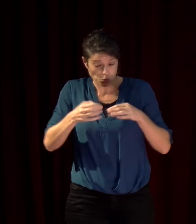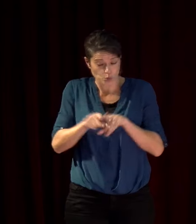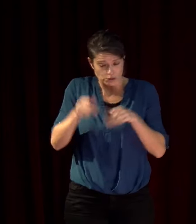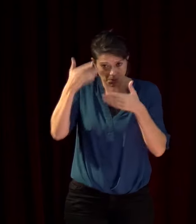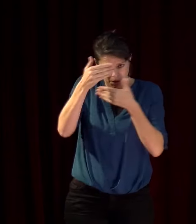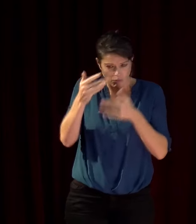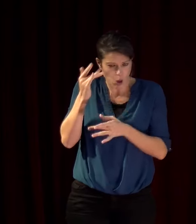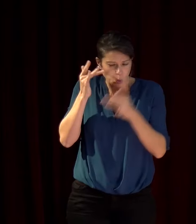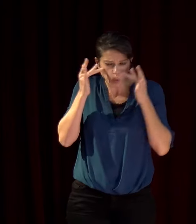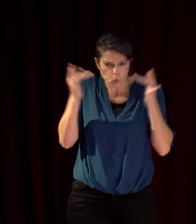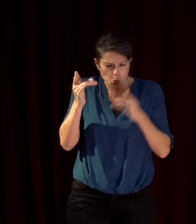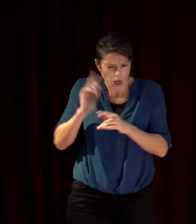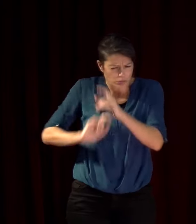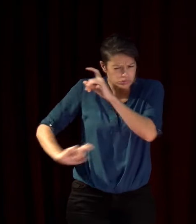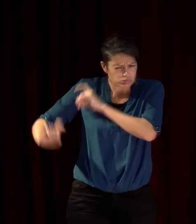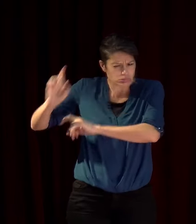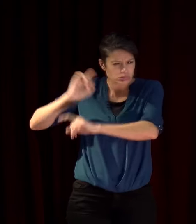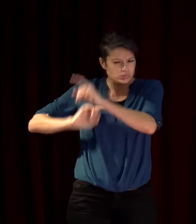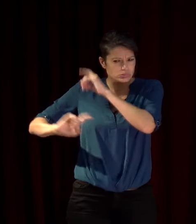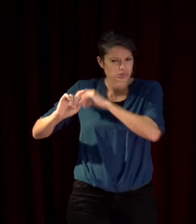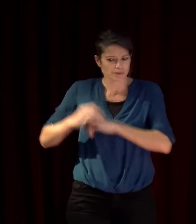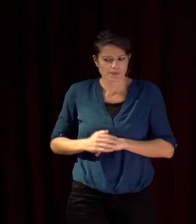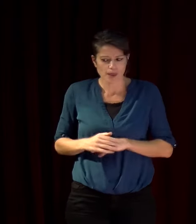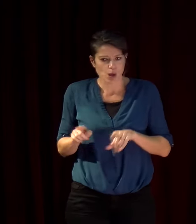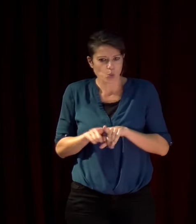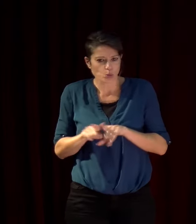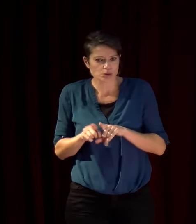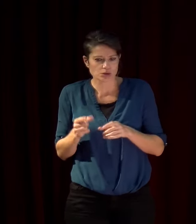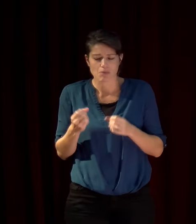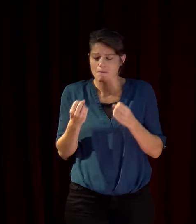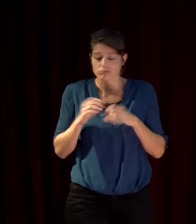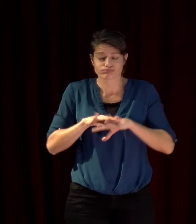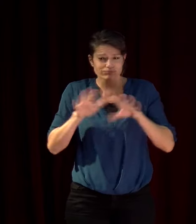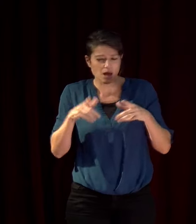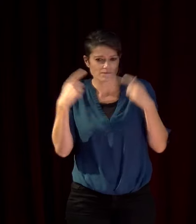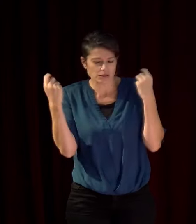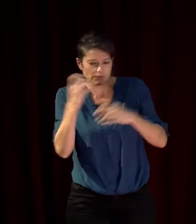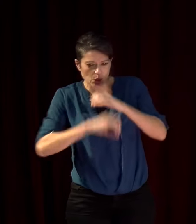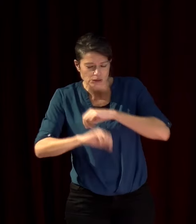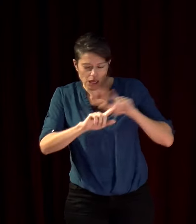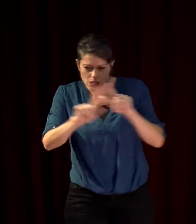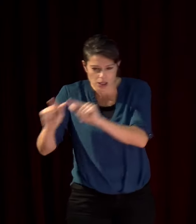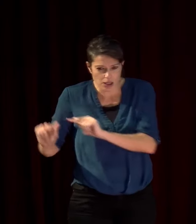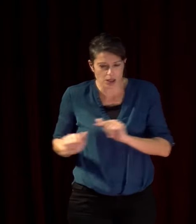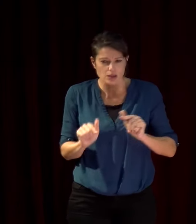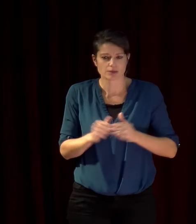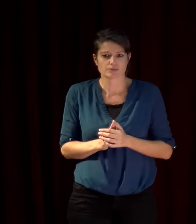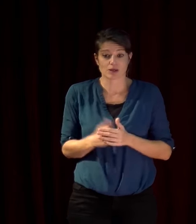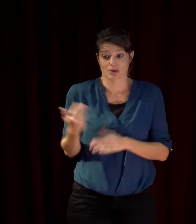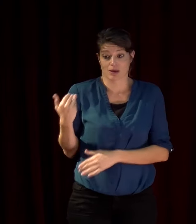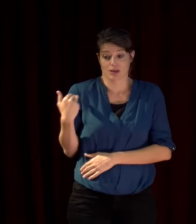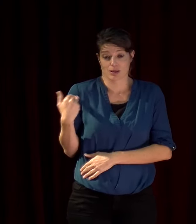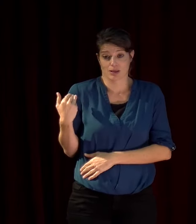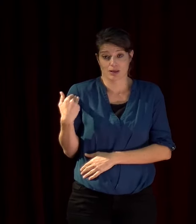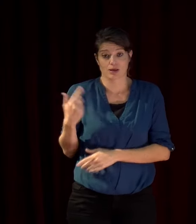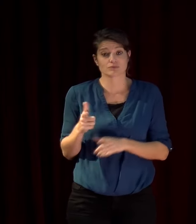ont aussi on les a vus dans des festivals qui se déroulent dans ces pays je reviens de Dream City